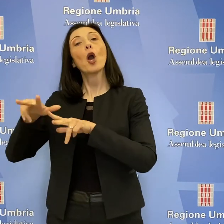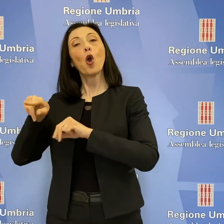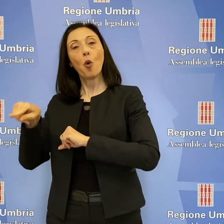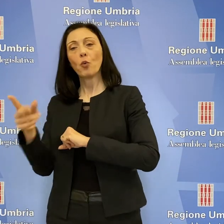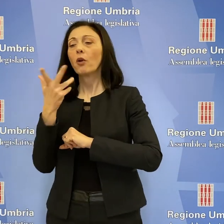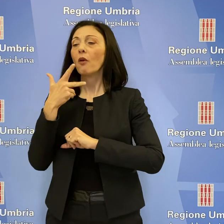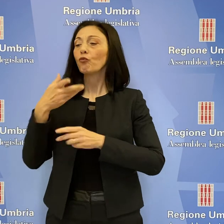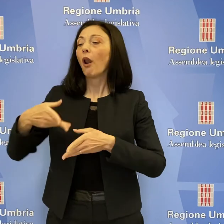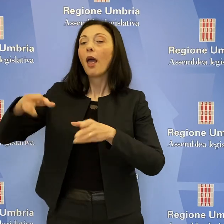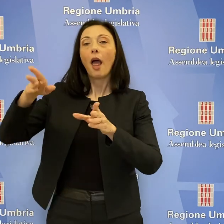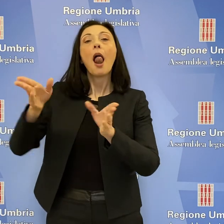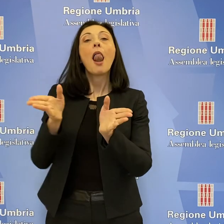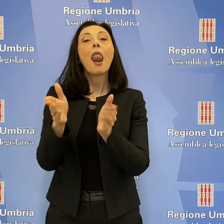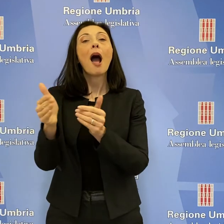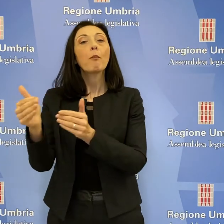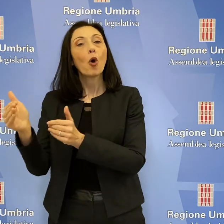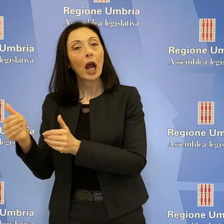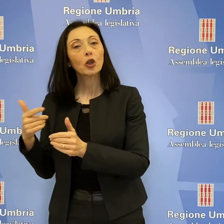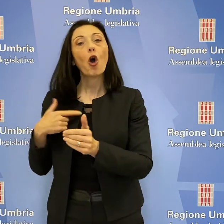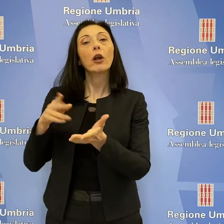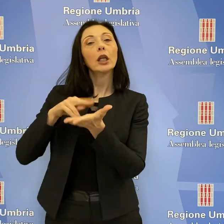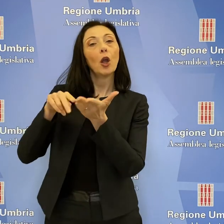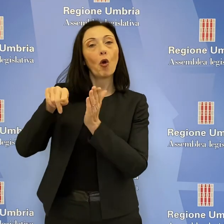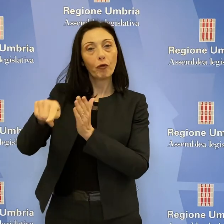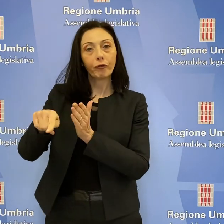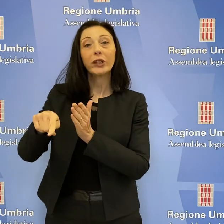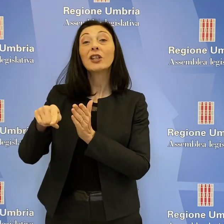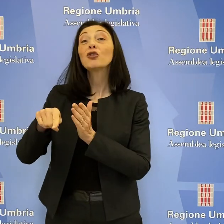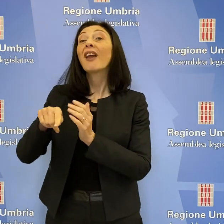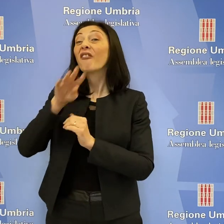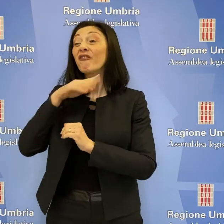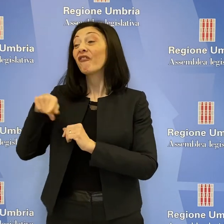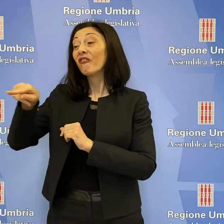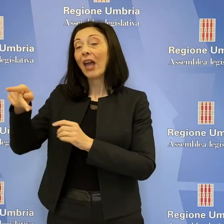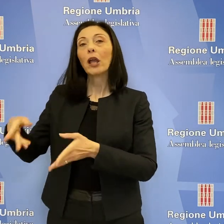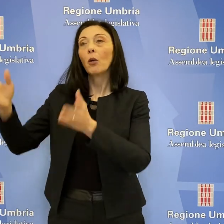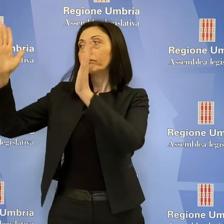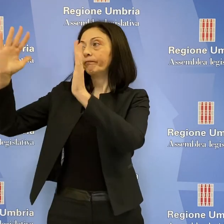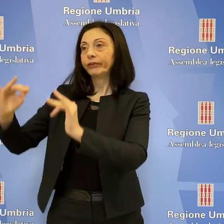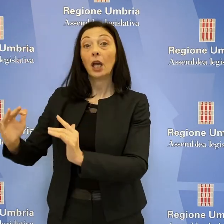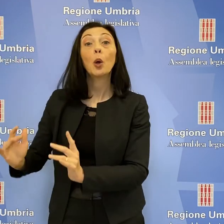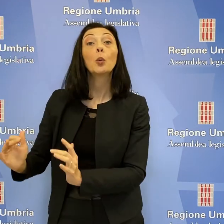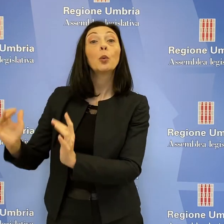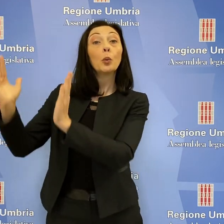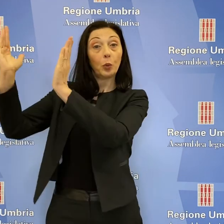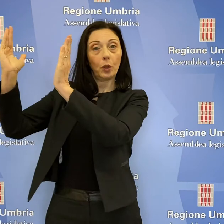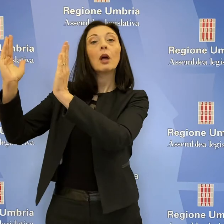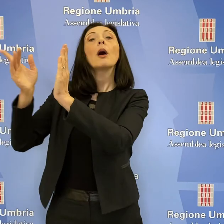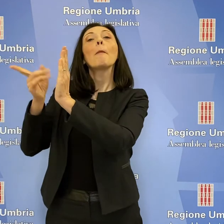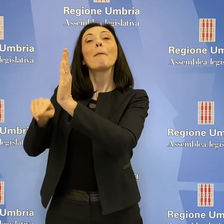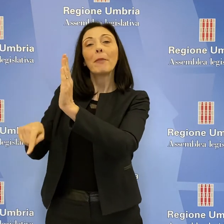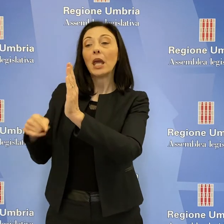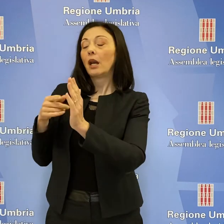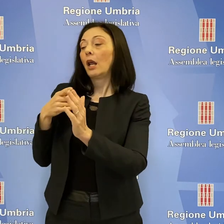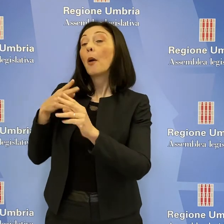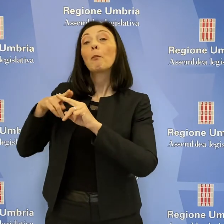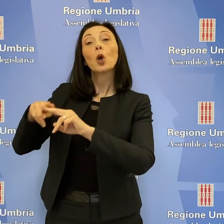contiguo edificio va abbattuto e ricostruito per garantire la funzionalità in caso di sisma di pronto soccorso e degenza.